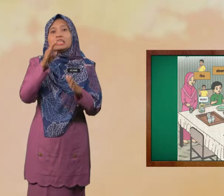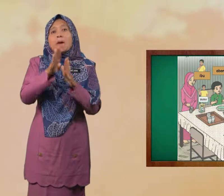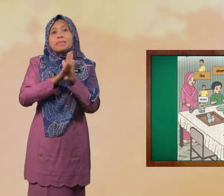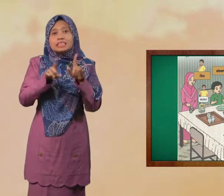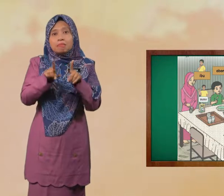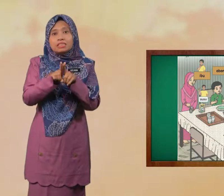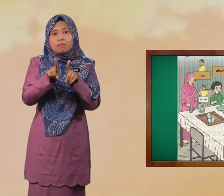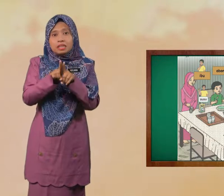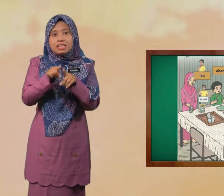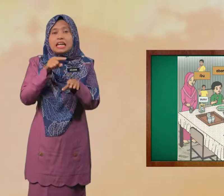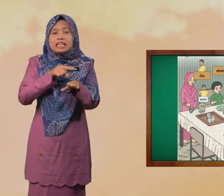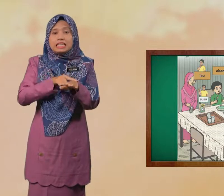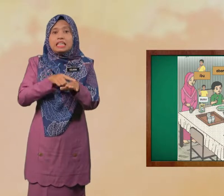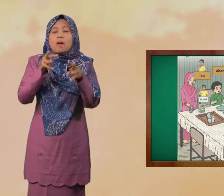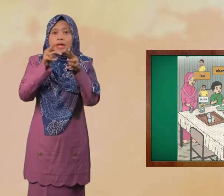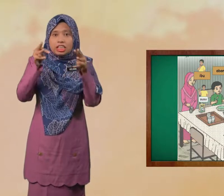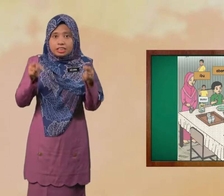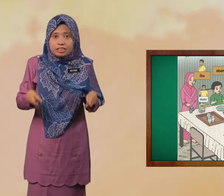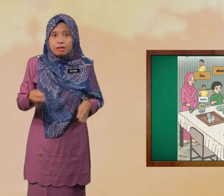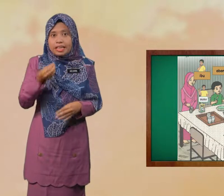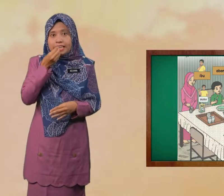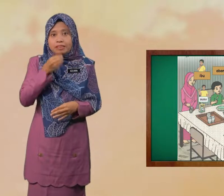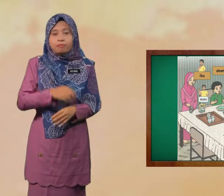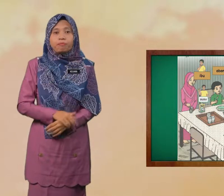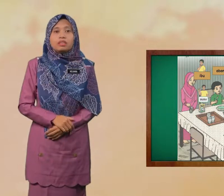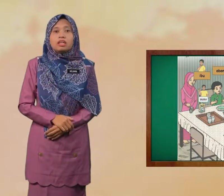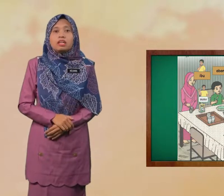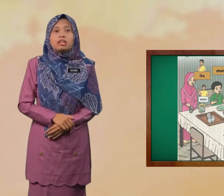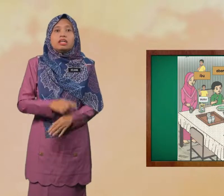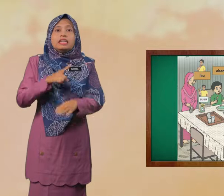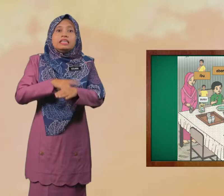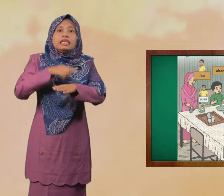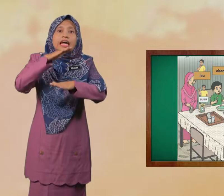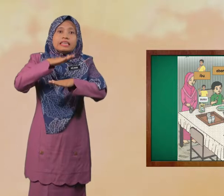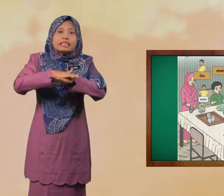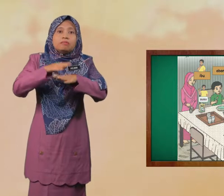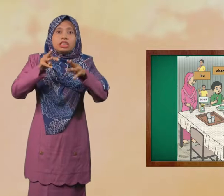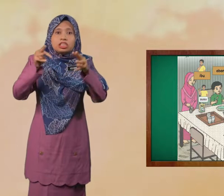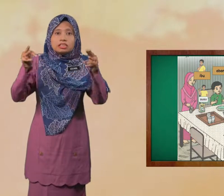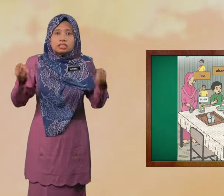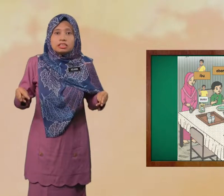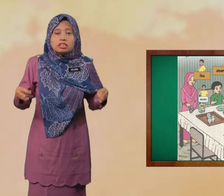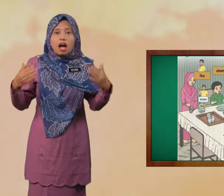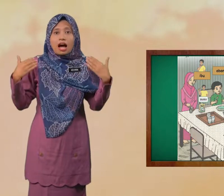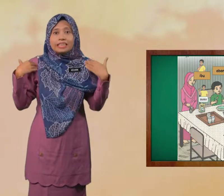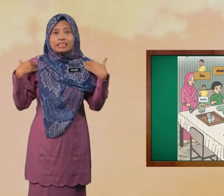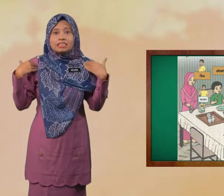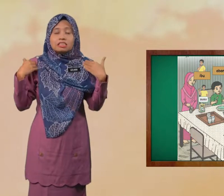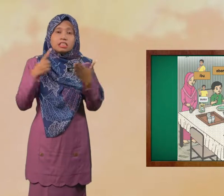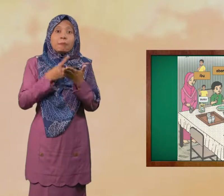Bersama-sama Di Meja Makan Di atas Meja Ada Apa